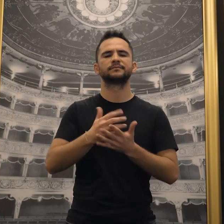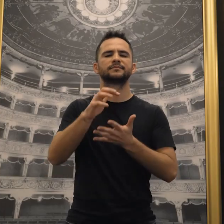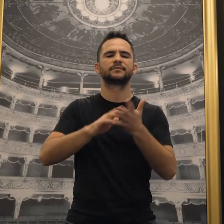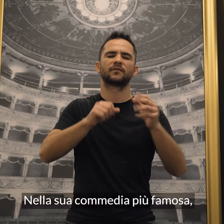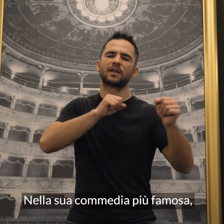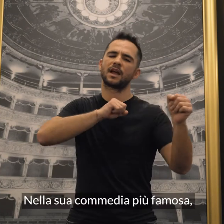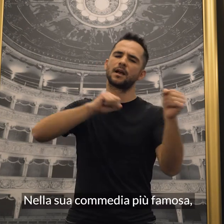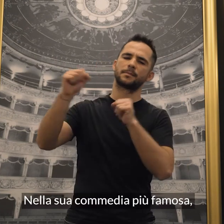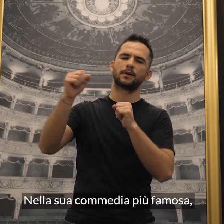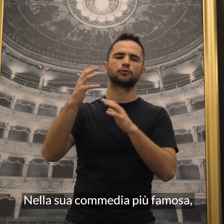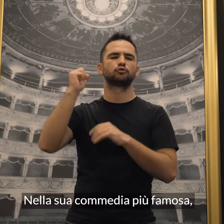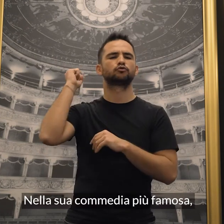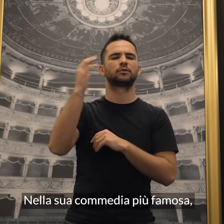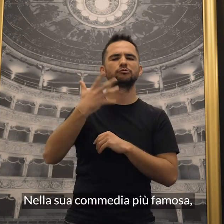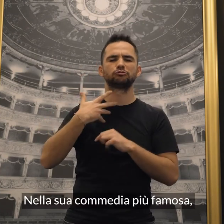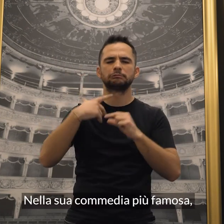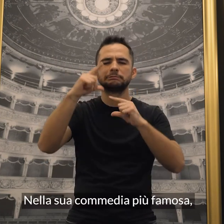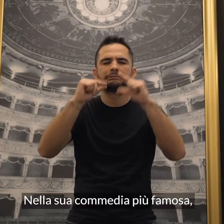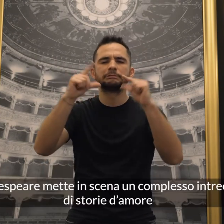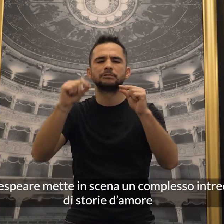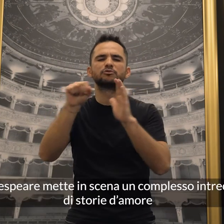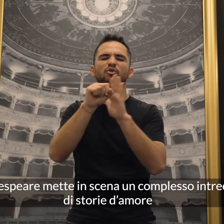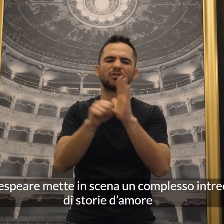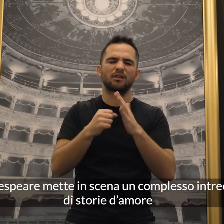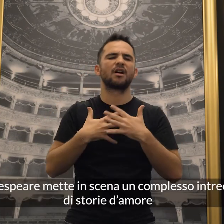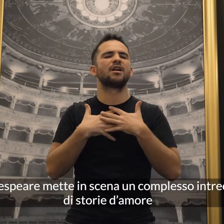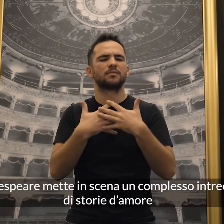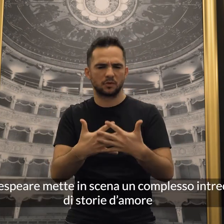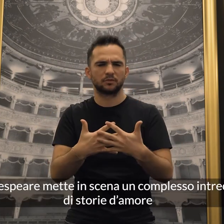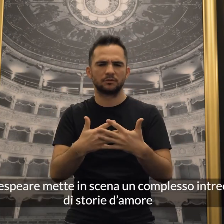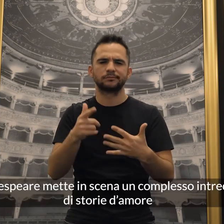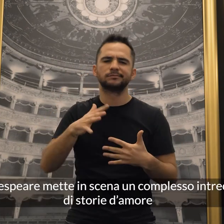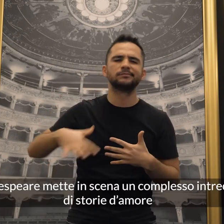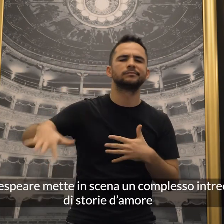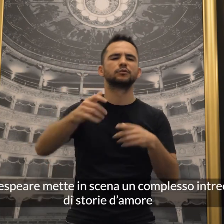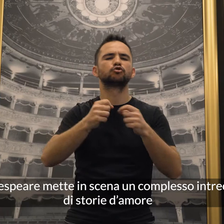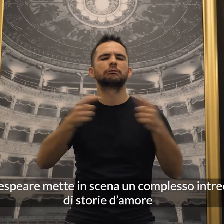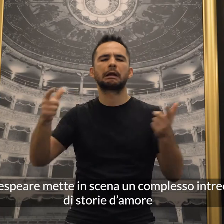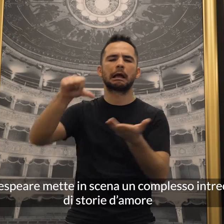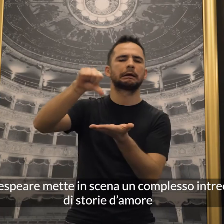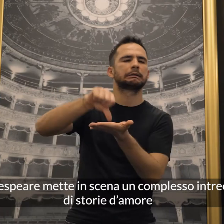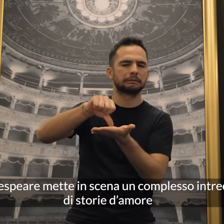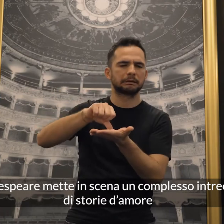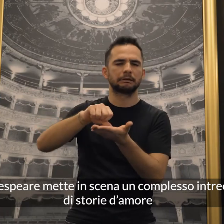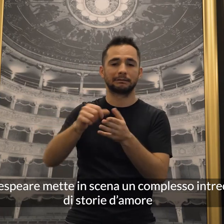Nella sua commedia più famosa, Shakespeare mette in scena un commedia e complesso intreccio di storie d'amore